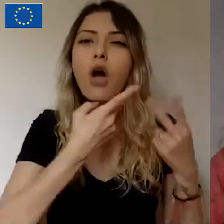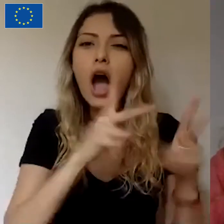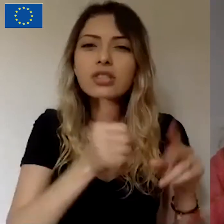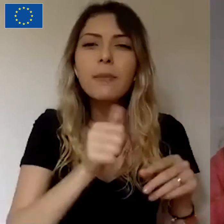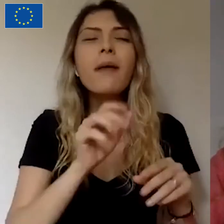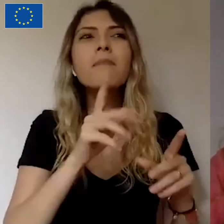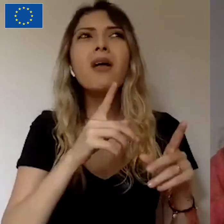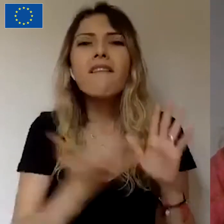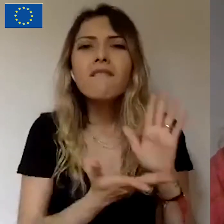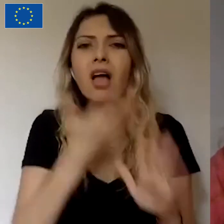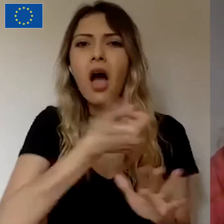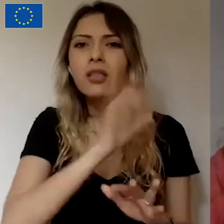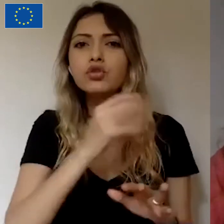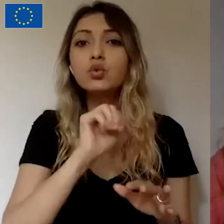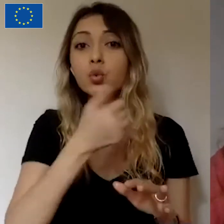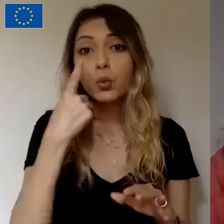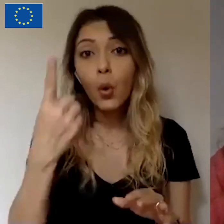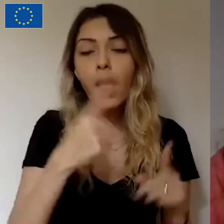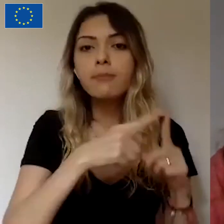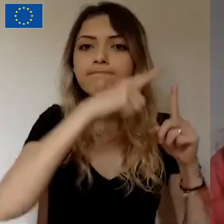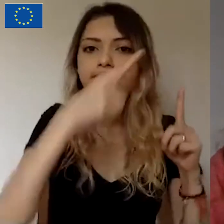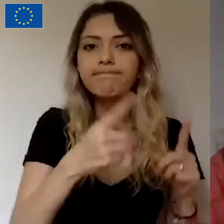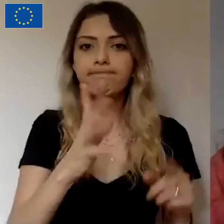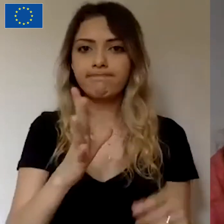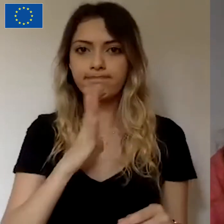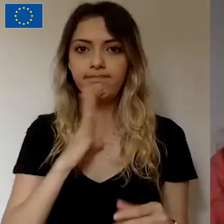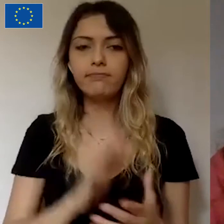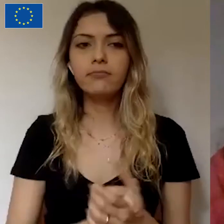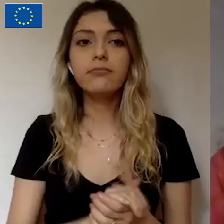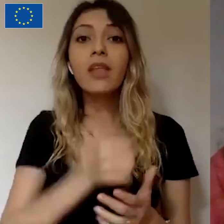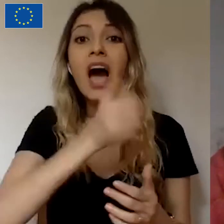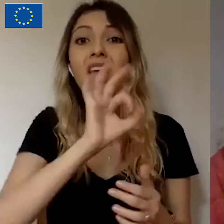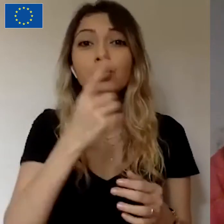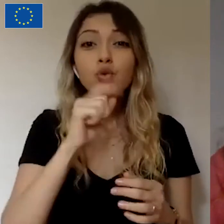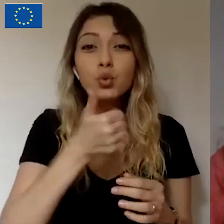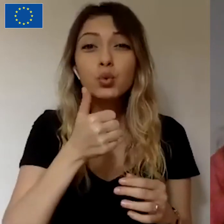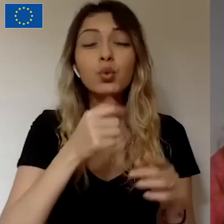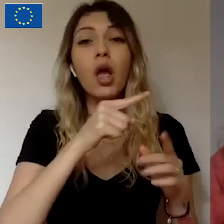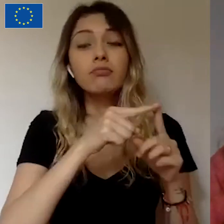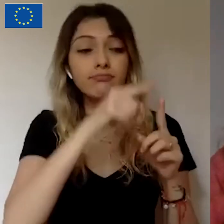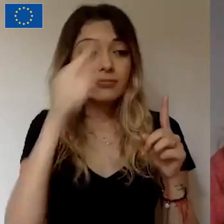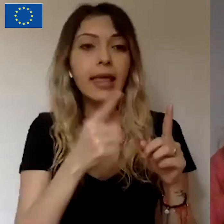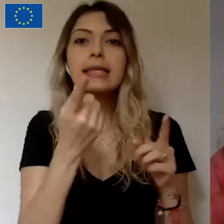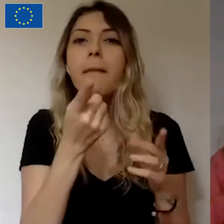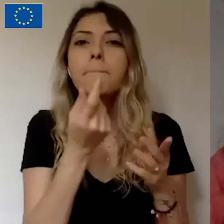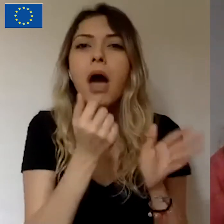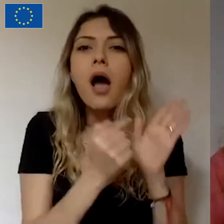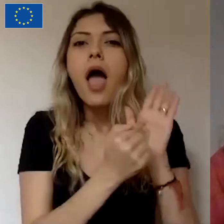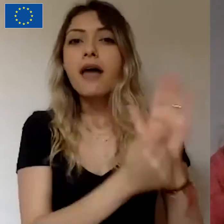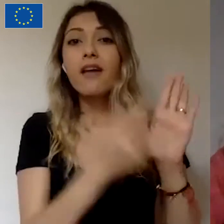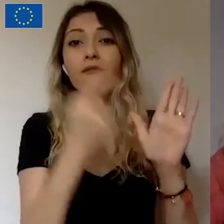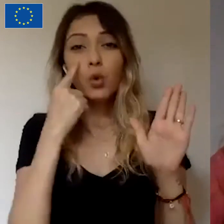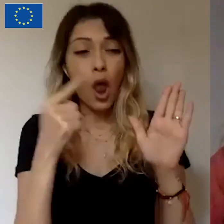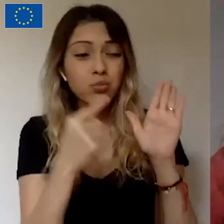hedef fon belirliyorsunuz. Burada hedefe ulaşma şartı arıyoruz. Çünkü o hedefe